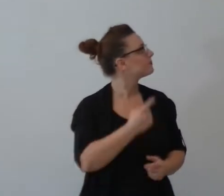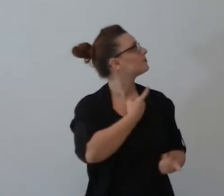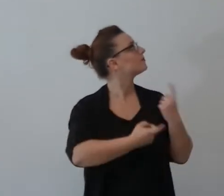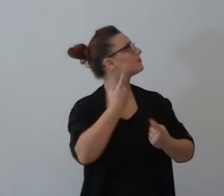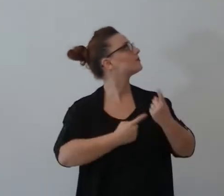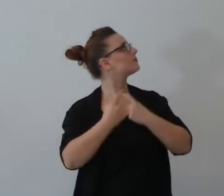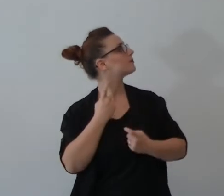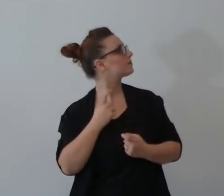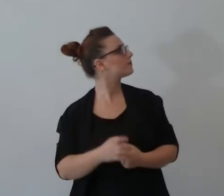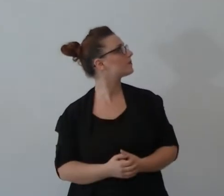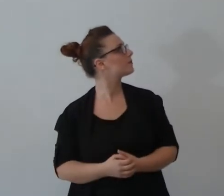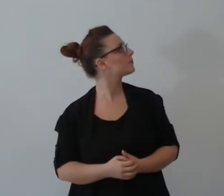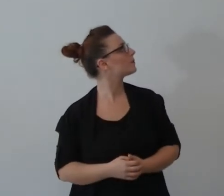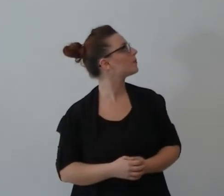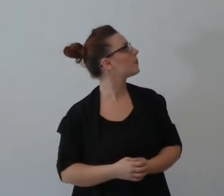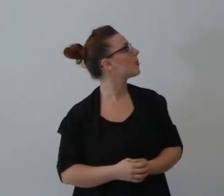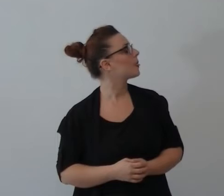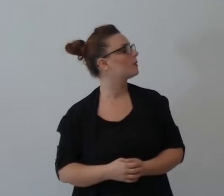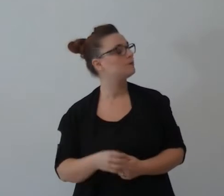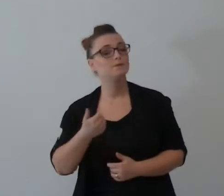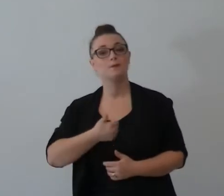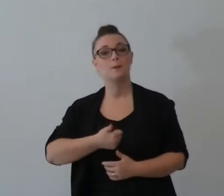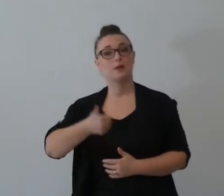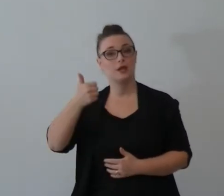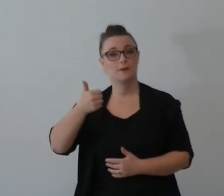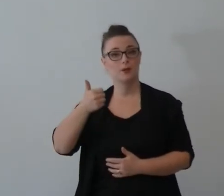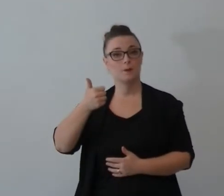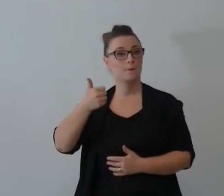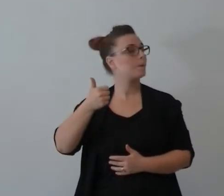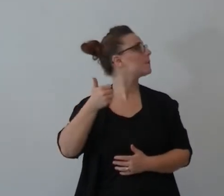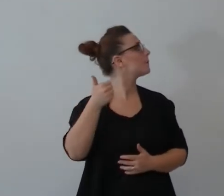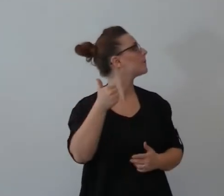prima cosa che fa è